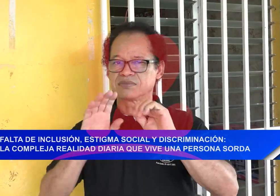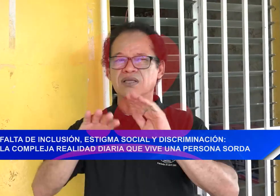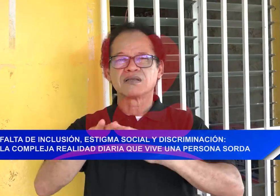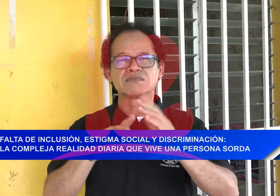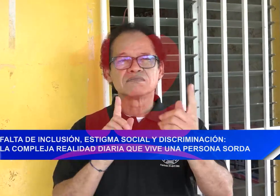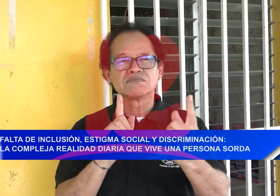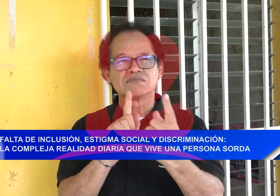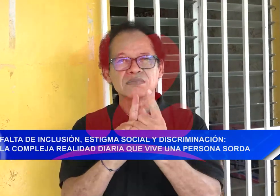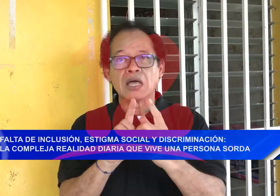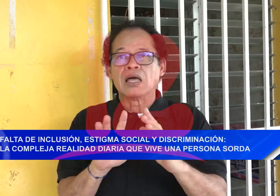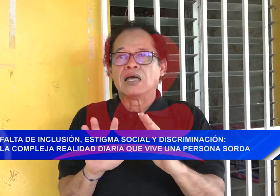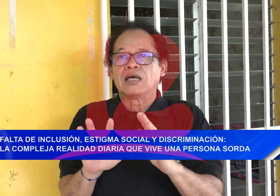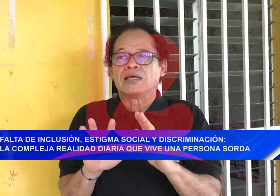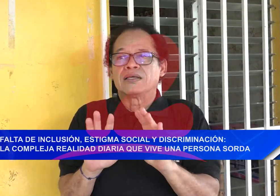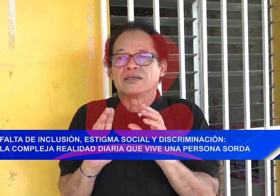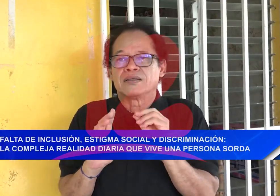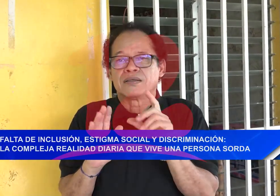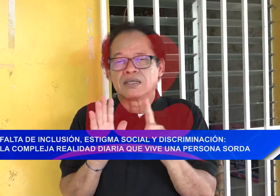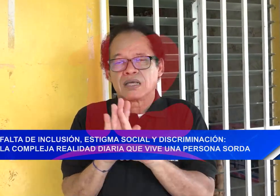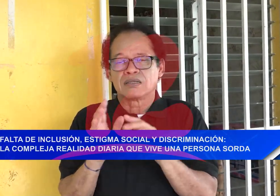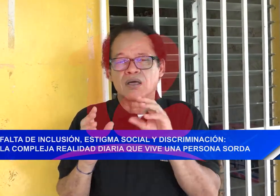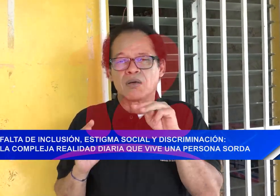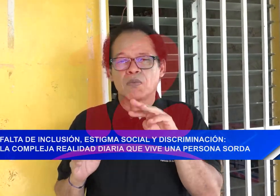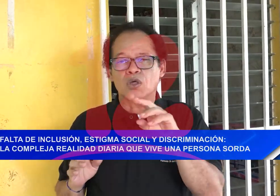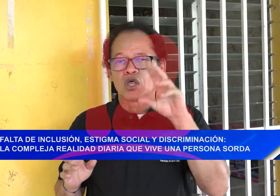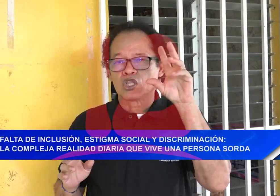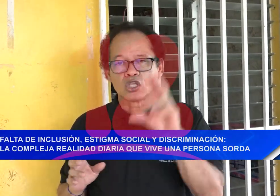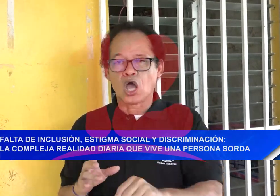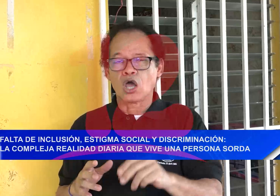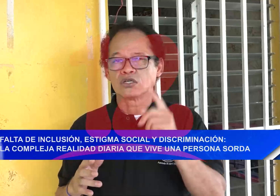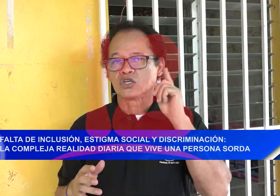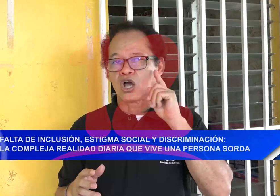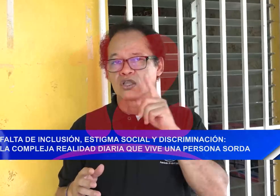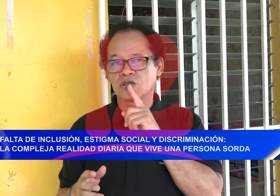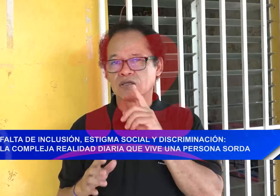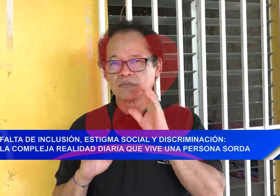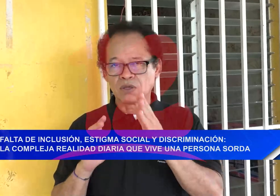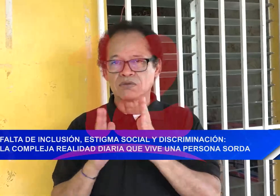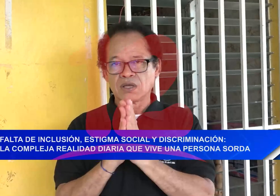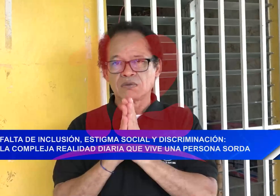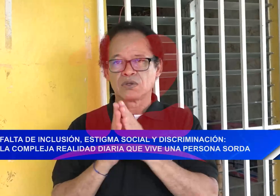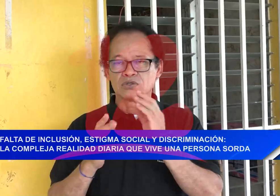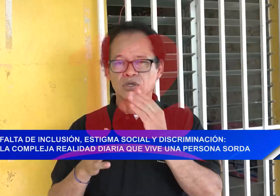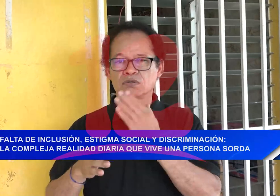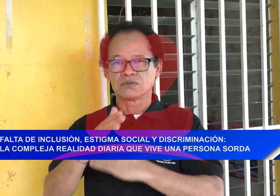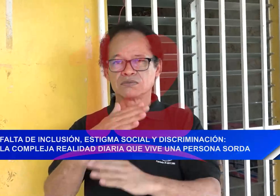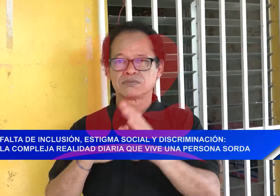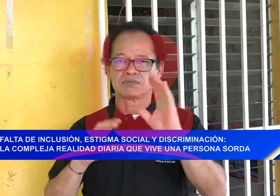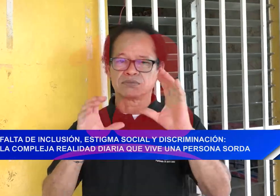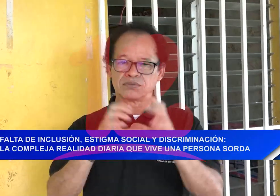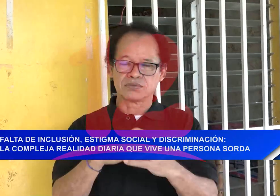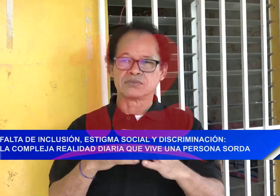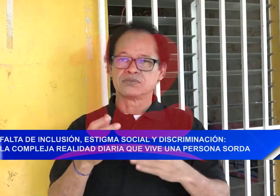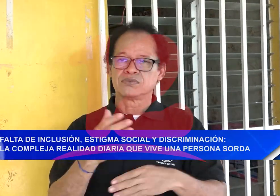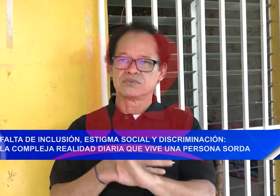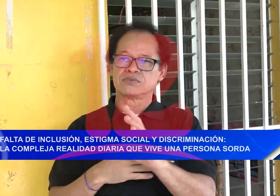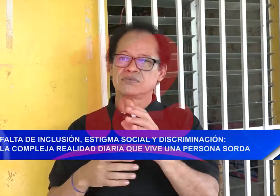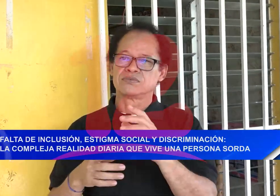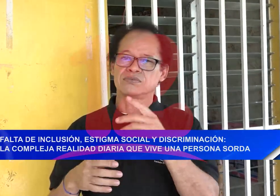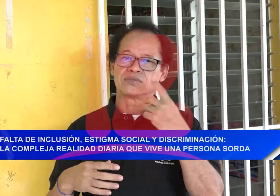discapacidad, la ley de la lengua de seña, eso ha venido despertando. Por ejemplo, a nosotros no nos gusta que nos digan mudo, nosotros somos personas